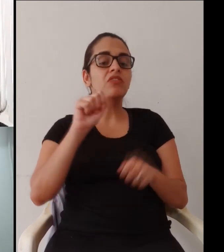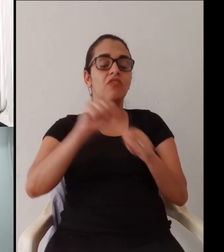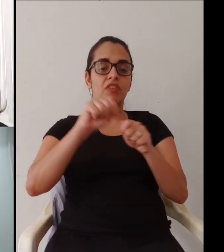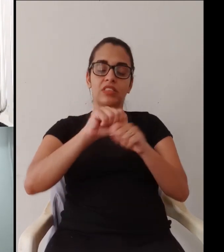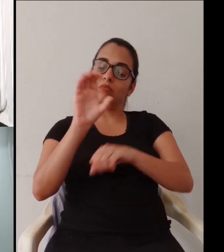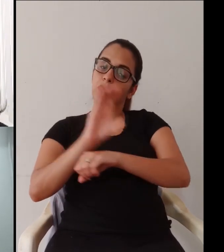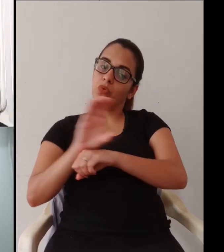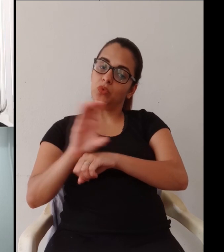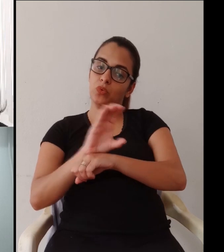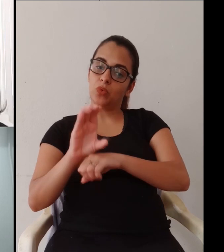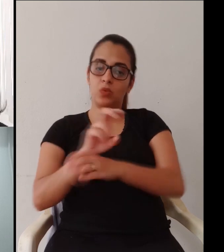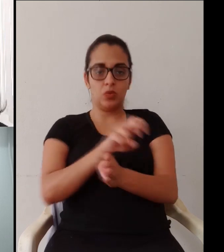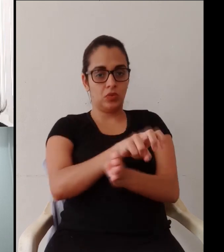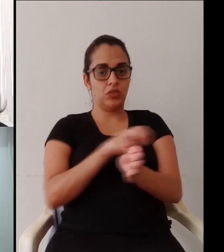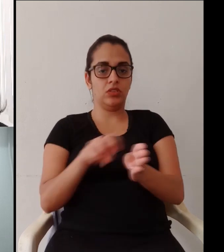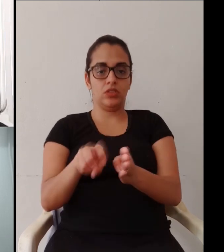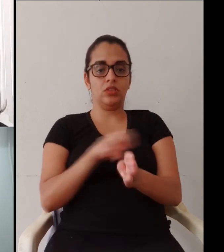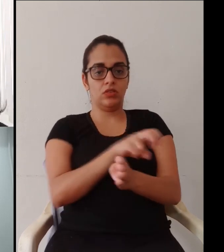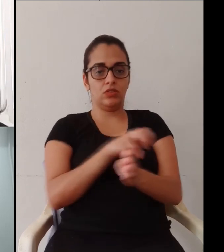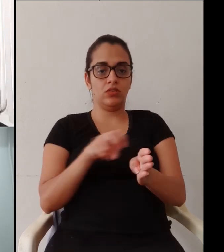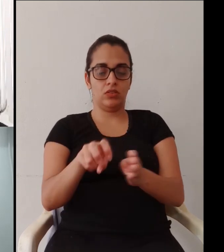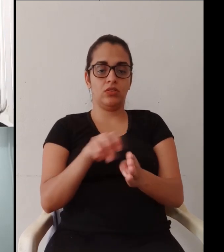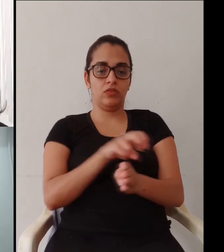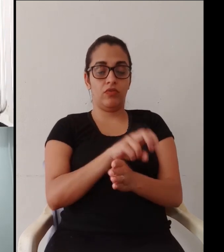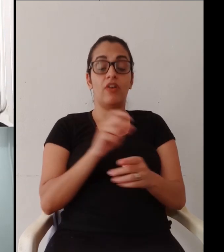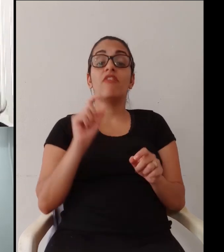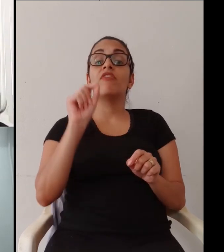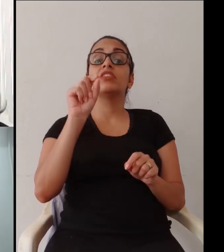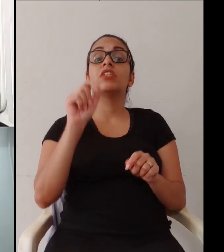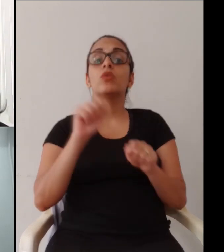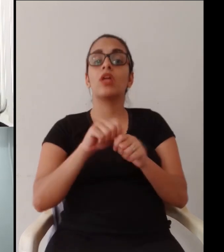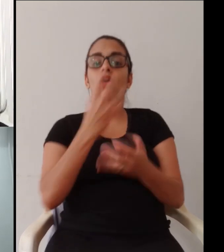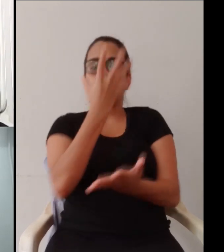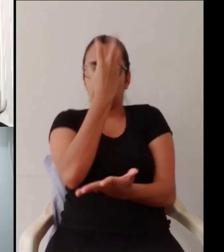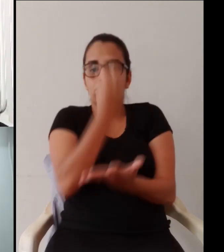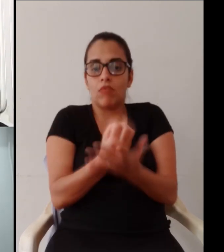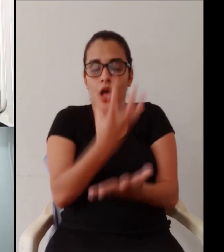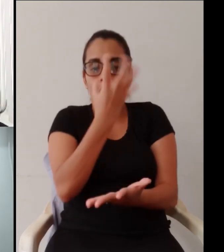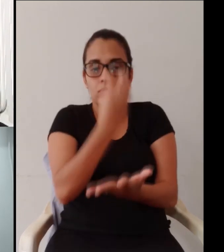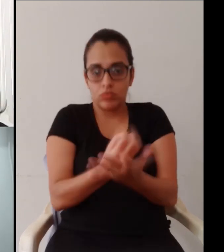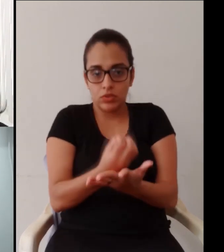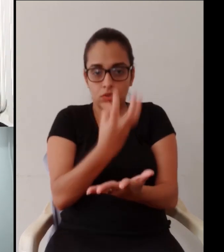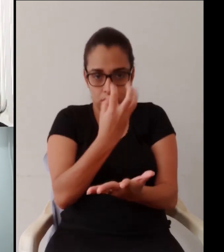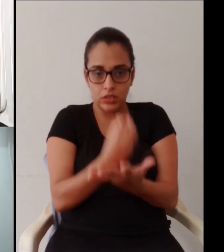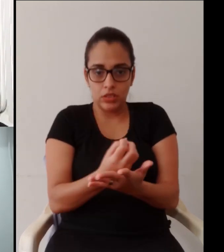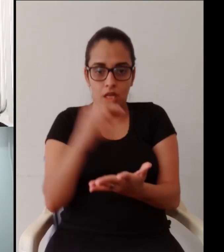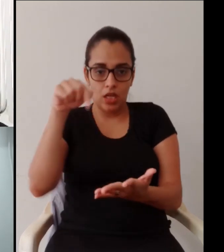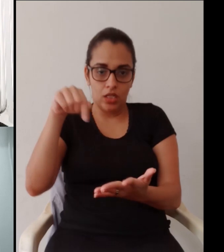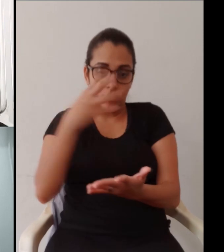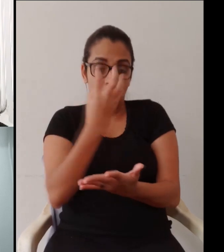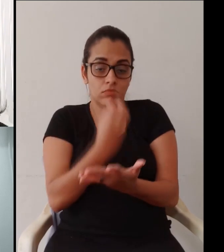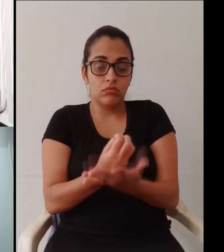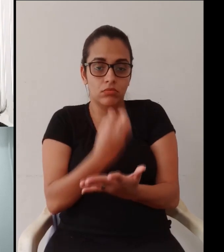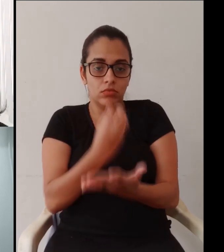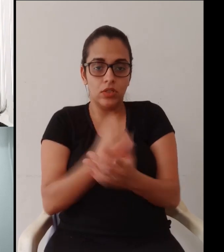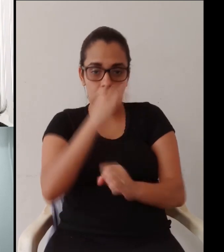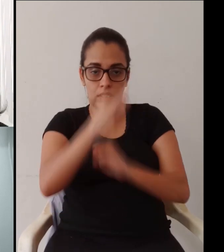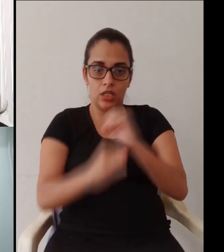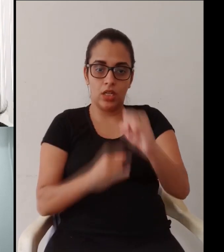lá não tem internet às vezes a rádio nós conseguimos mas nem sempre e eu consigo fazer os meus cursos na modalidade à distância do